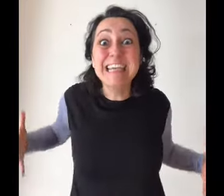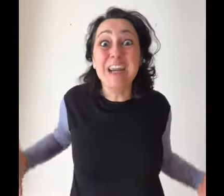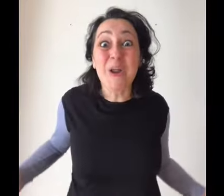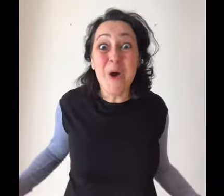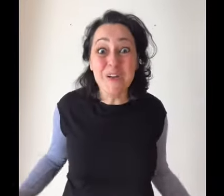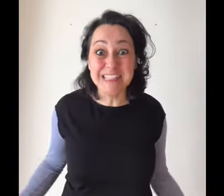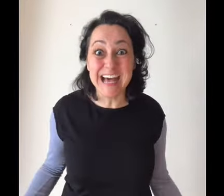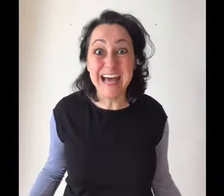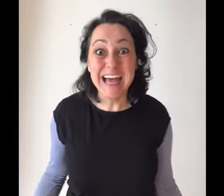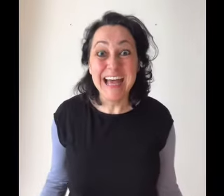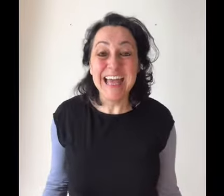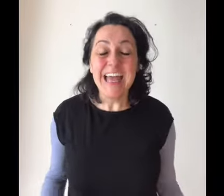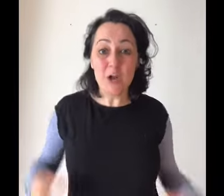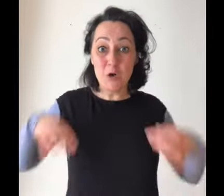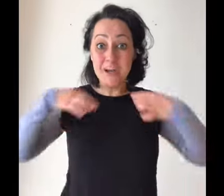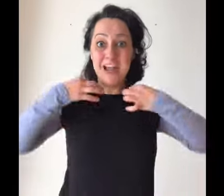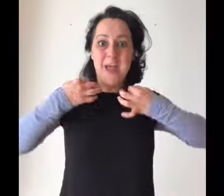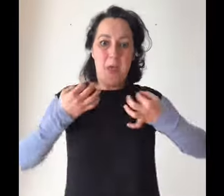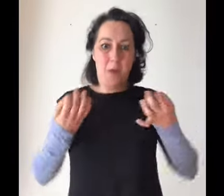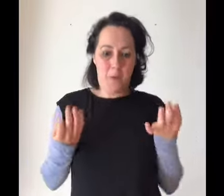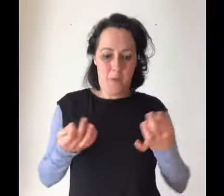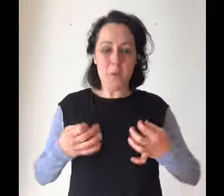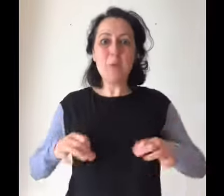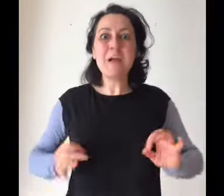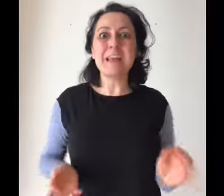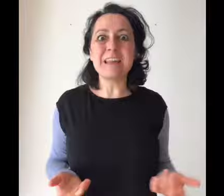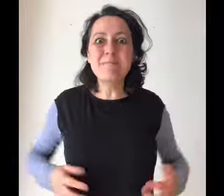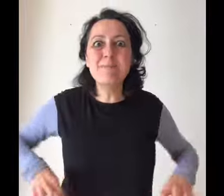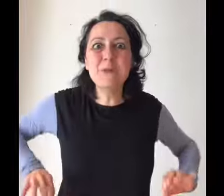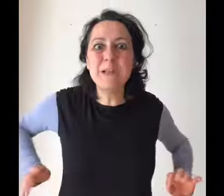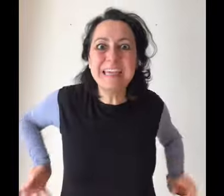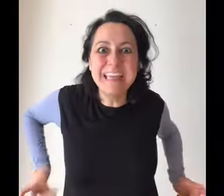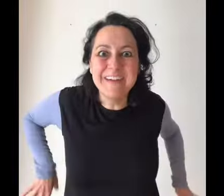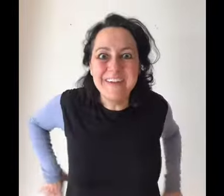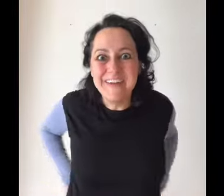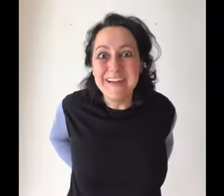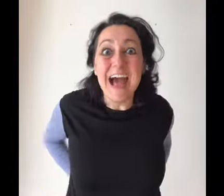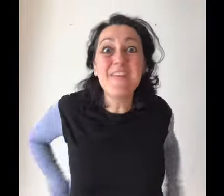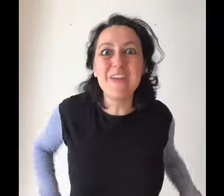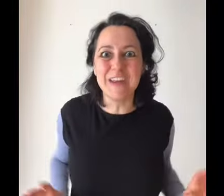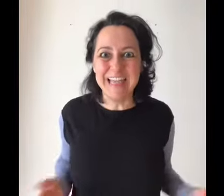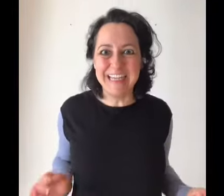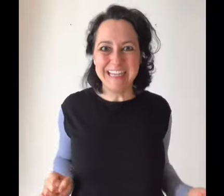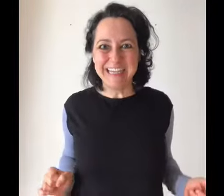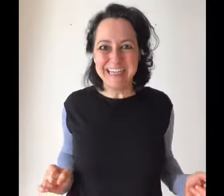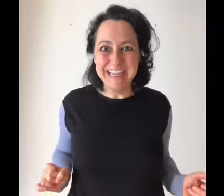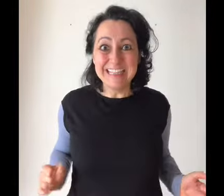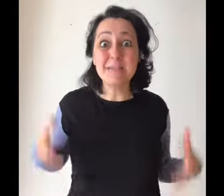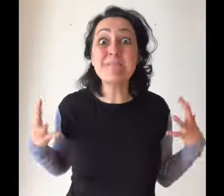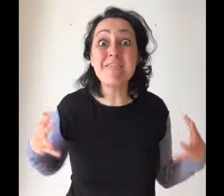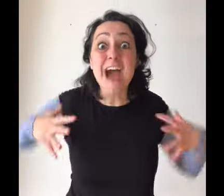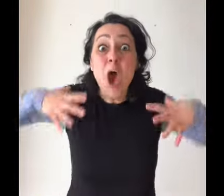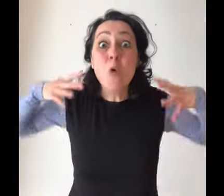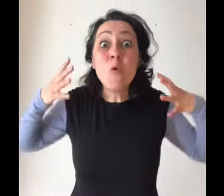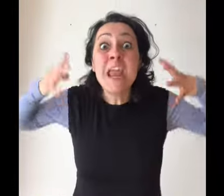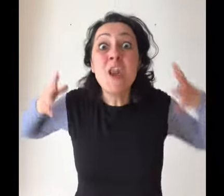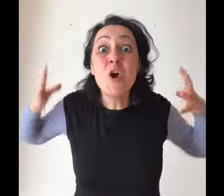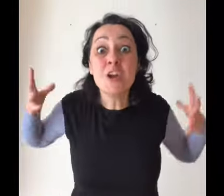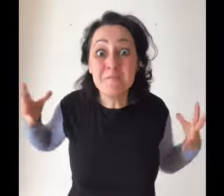rosa con un grembiulino a fiorellini. Sembrava un enorme